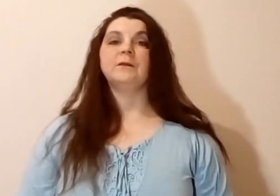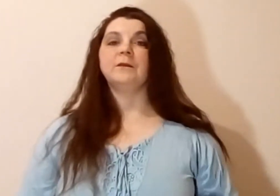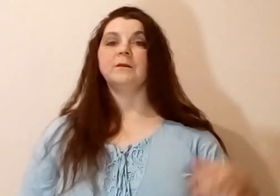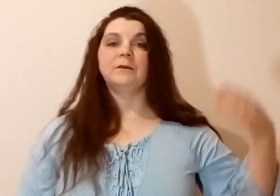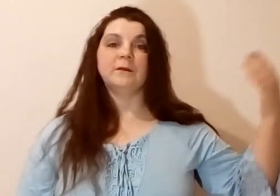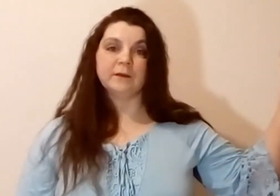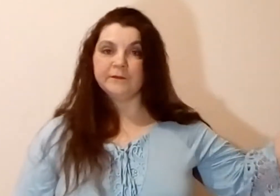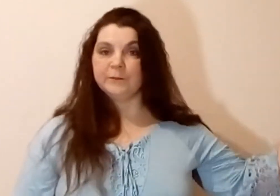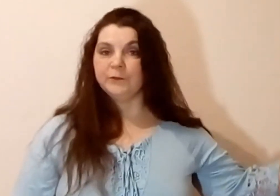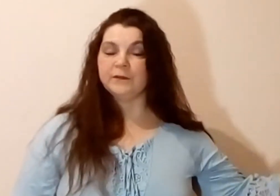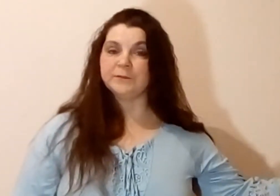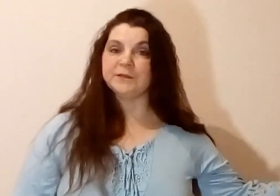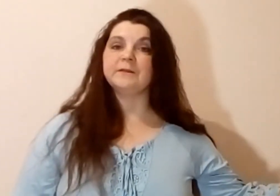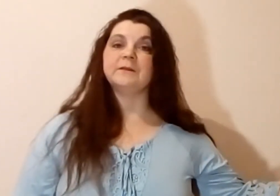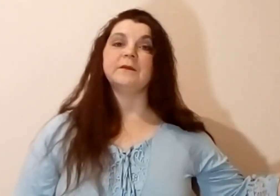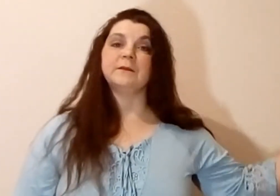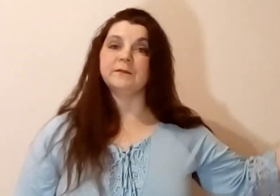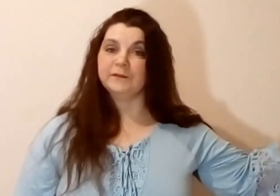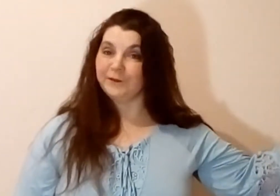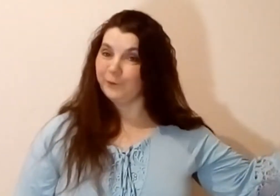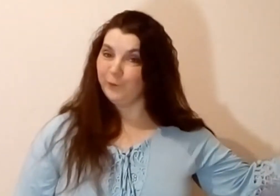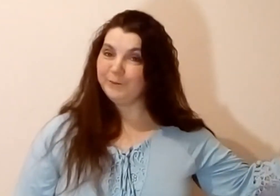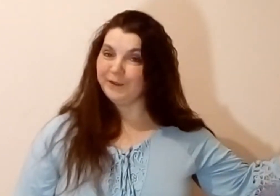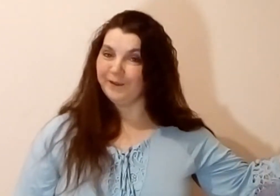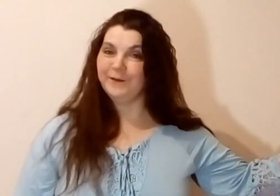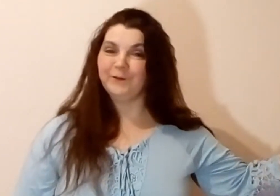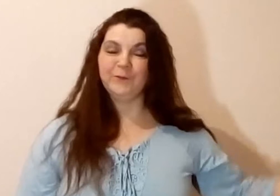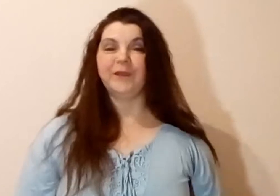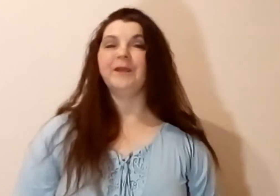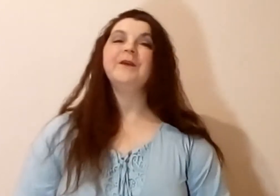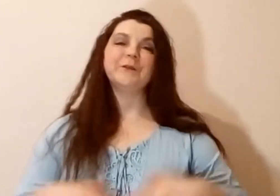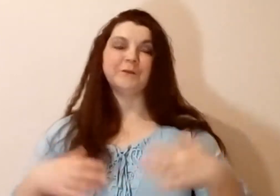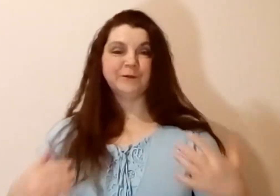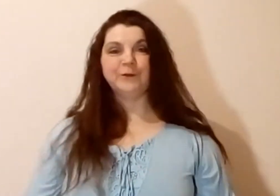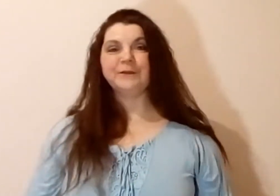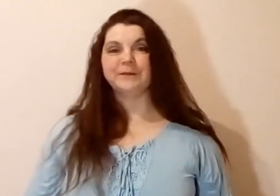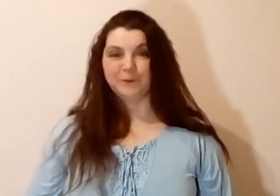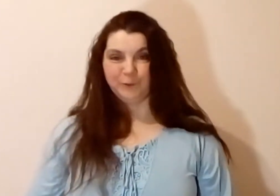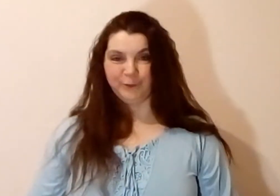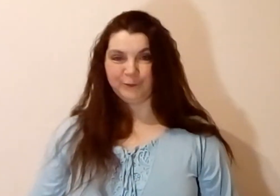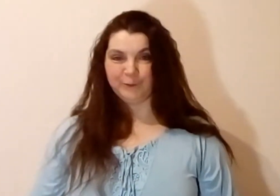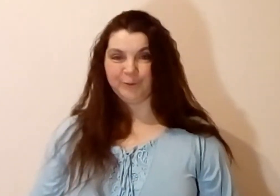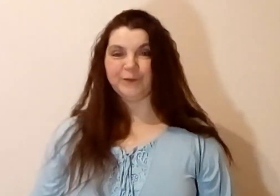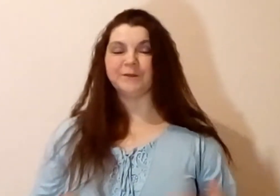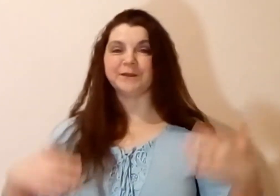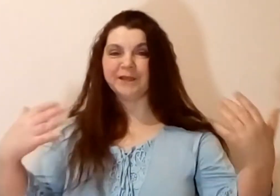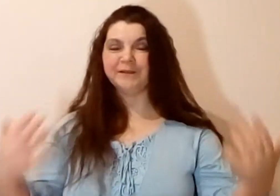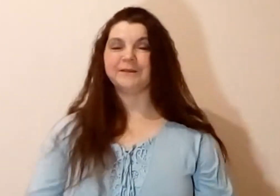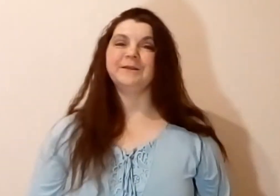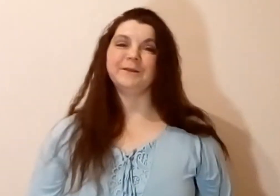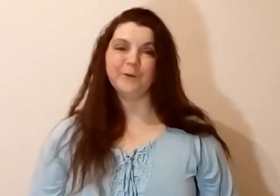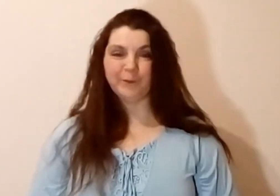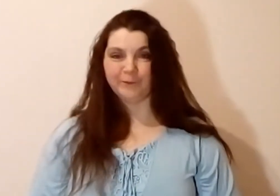и когда вы будете общаться с незнакомыми людьми. То есть, вы ходите на улицу, встречаетесь с незнакомым